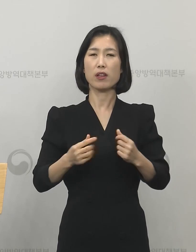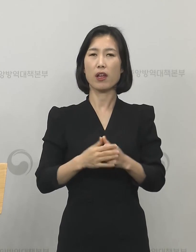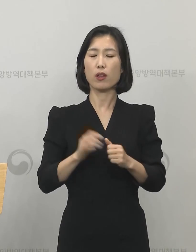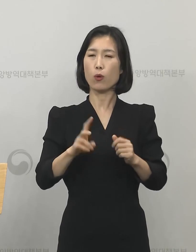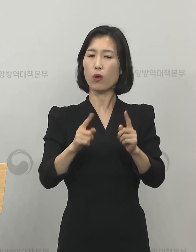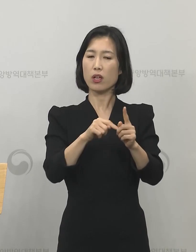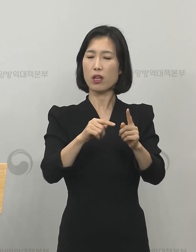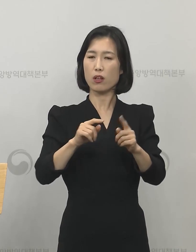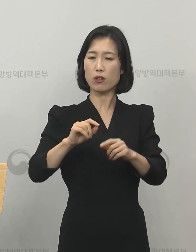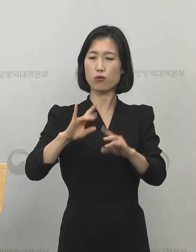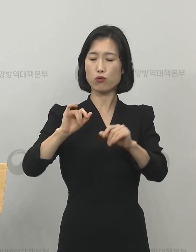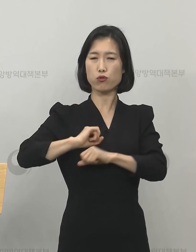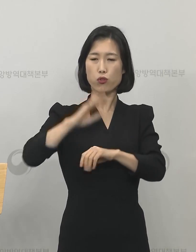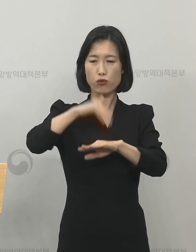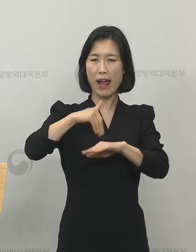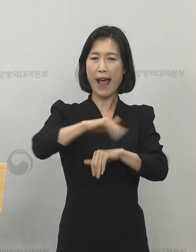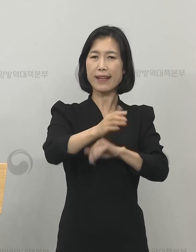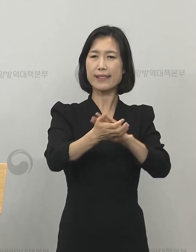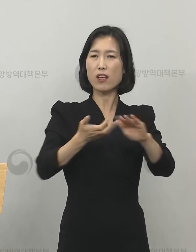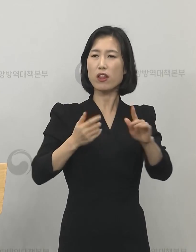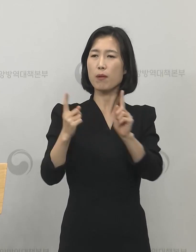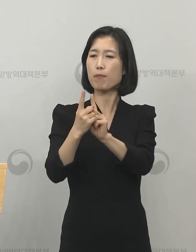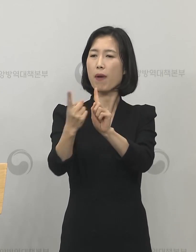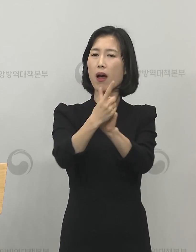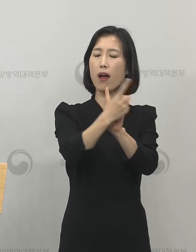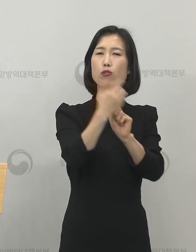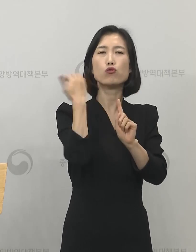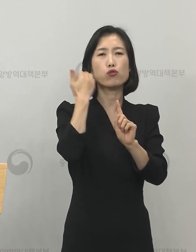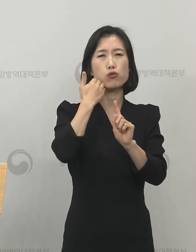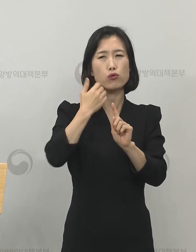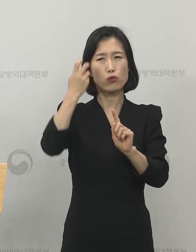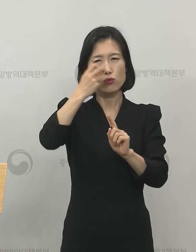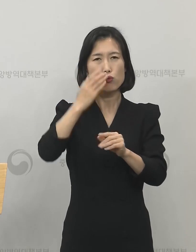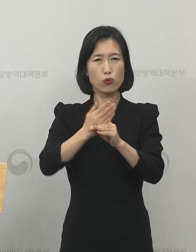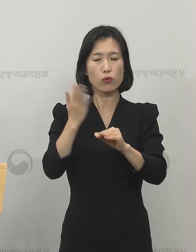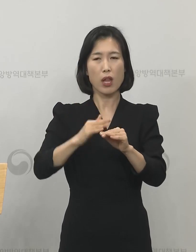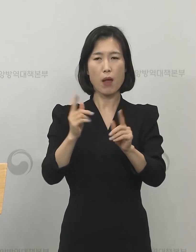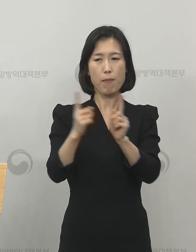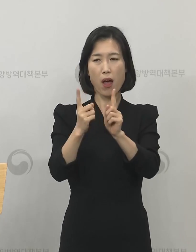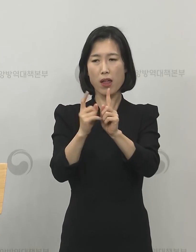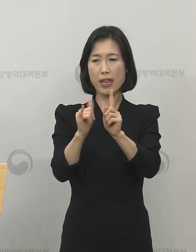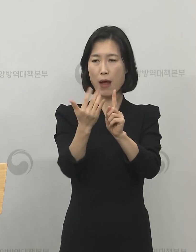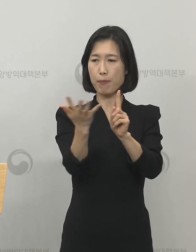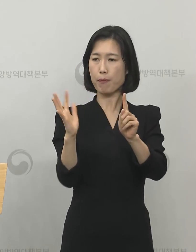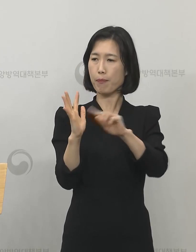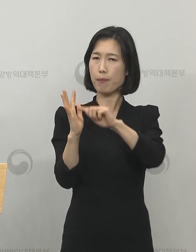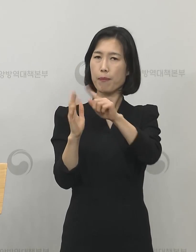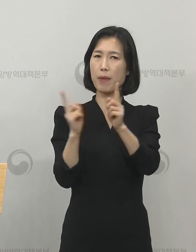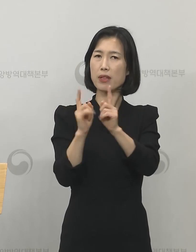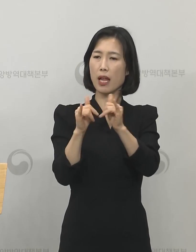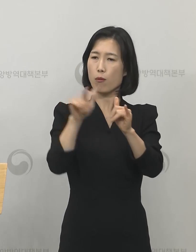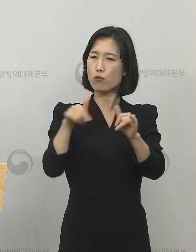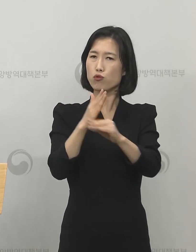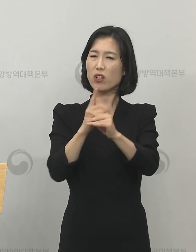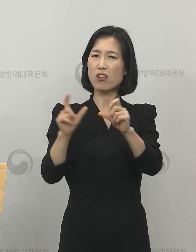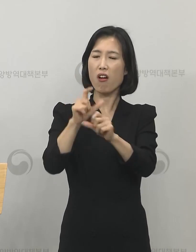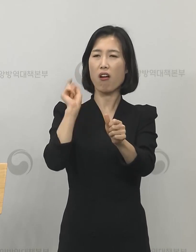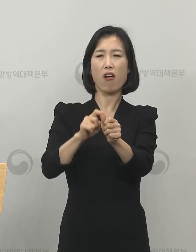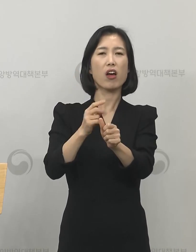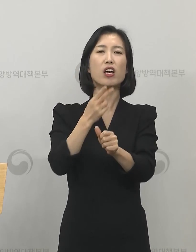접촉자에 대해서는 일제검사를 진행하였으나 아직까지는 추가 양성자는 확인되고 있지는 그런 않은 상황입니다.